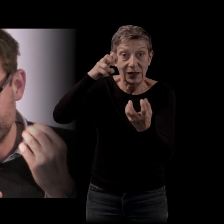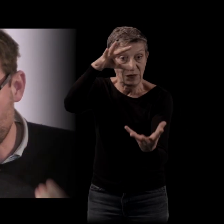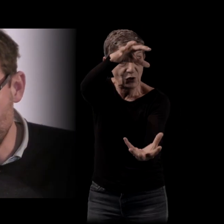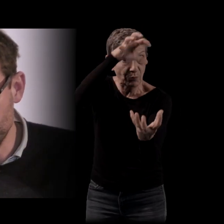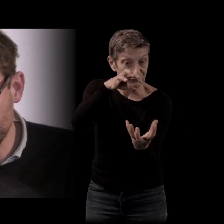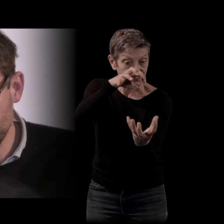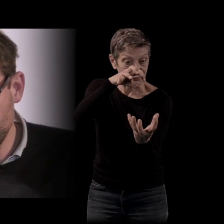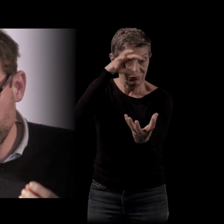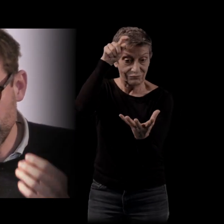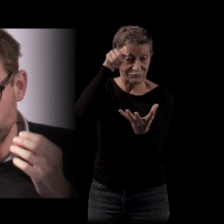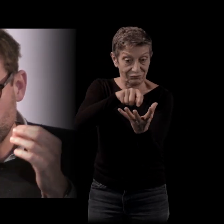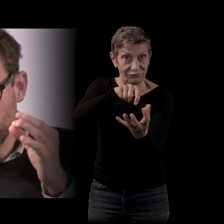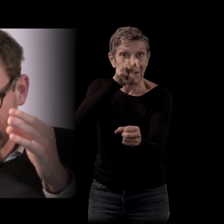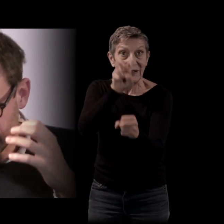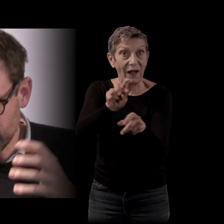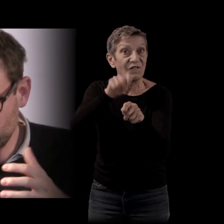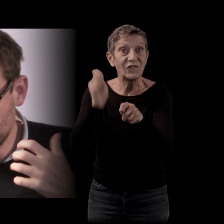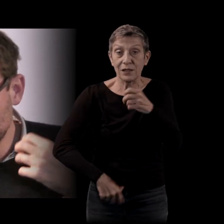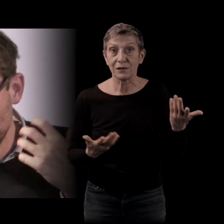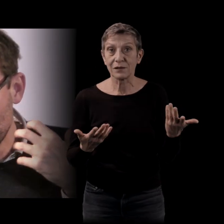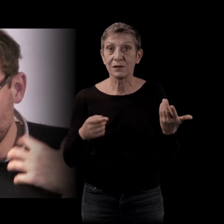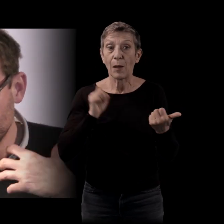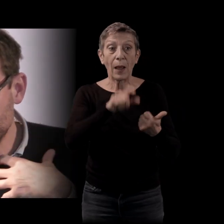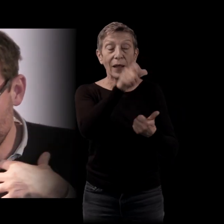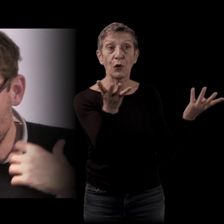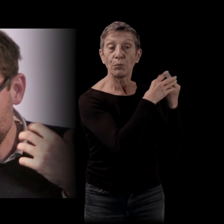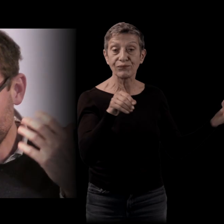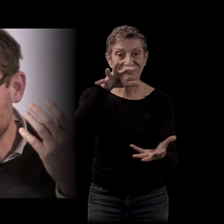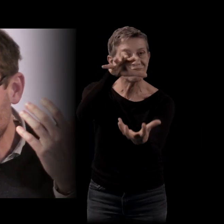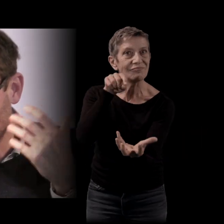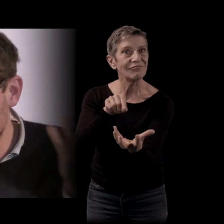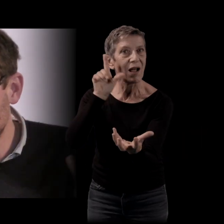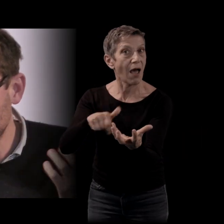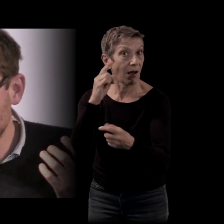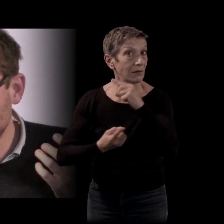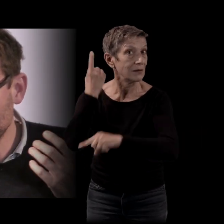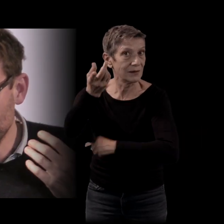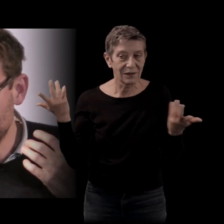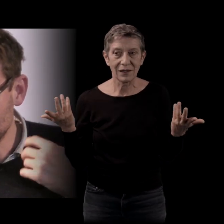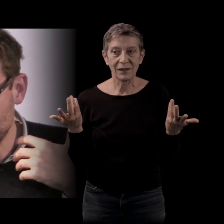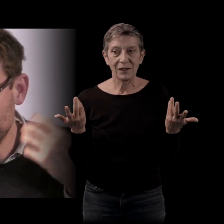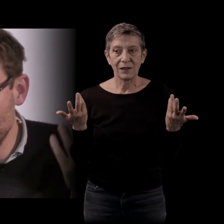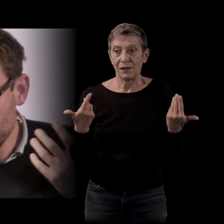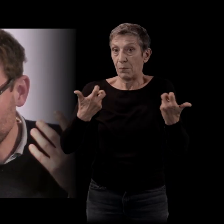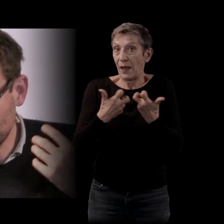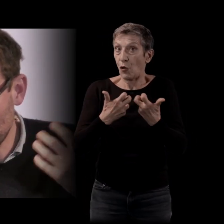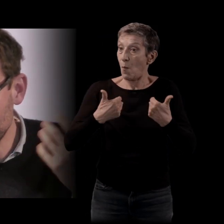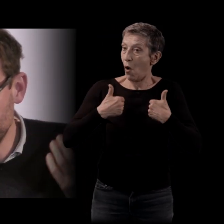éprouve. donc, un certain nombre de choses que moi, j'ai éprouvées et qui sont passées, et puis sachant que je vais mourir, donc que ce corps qui les a